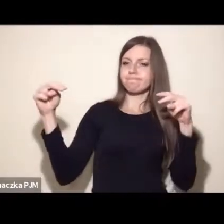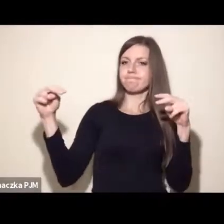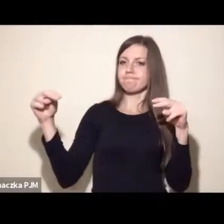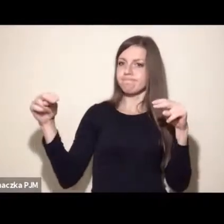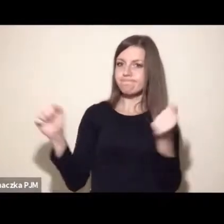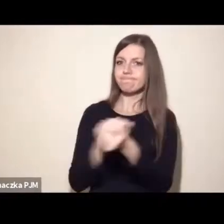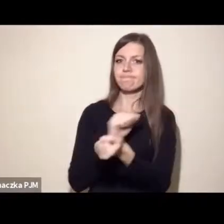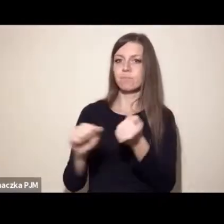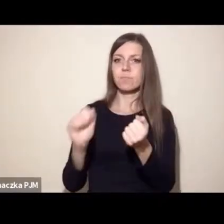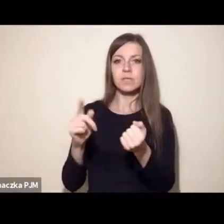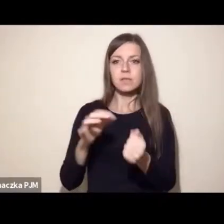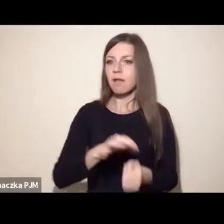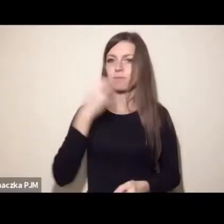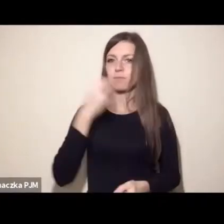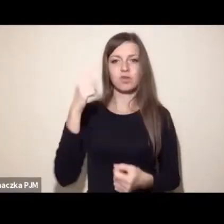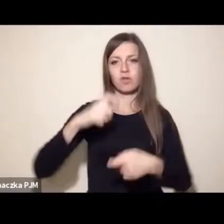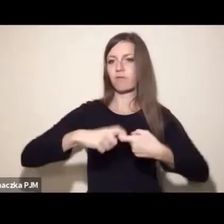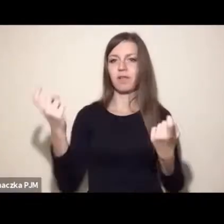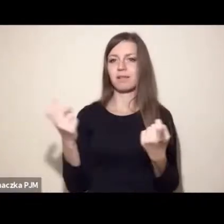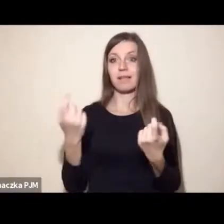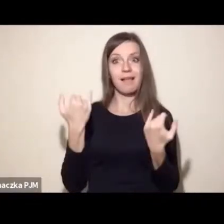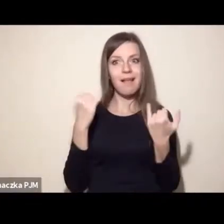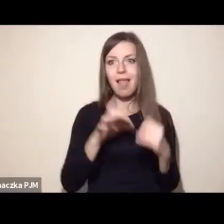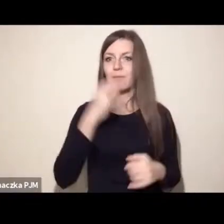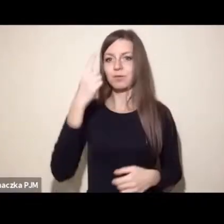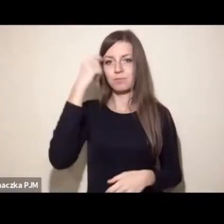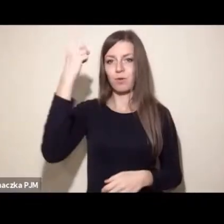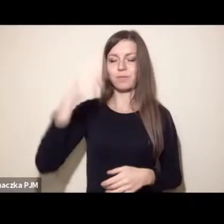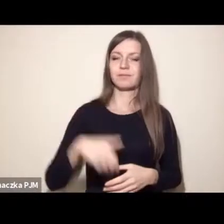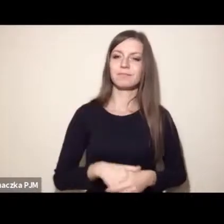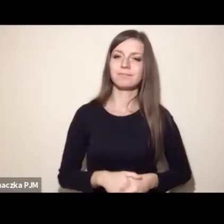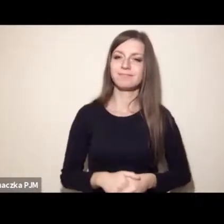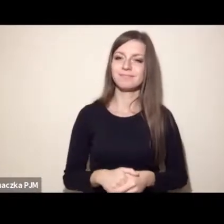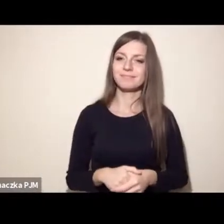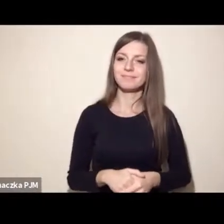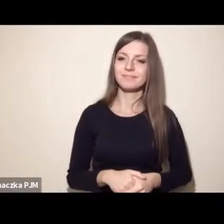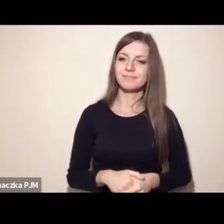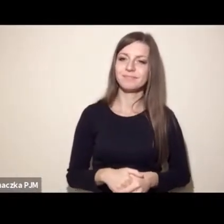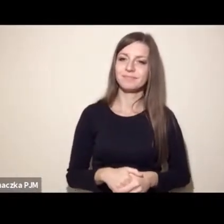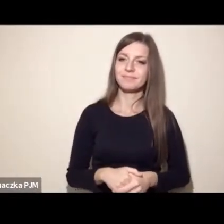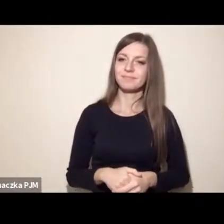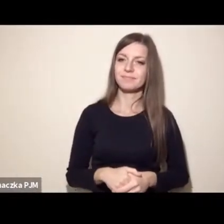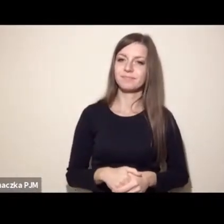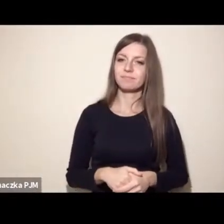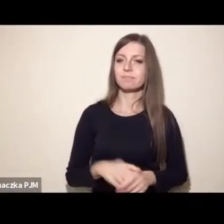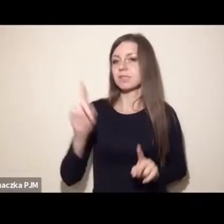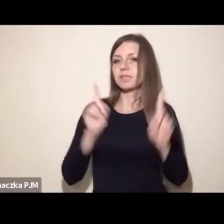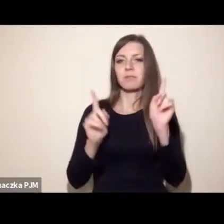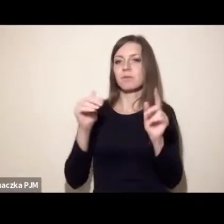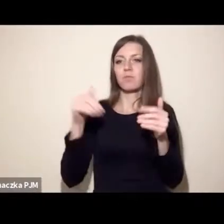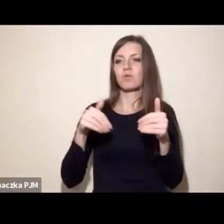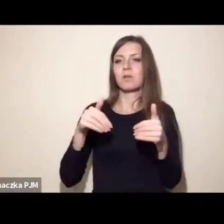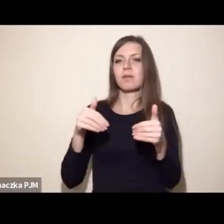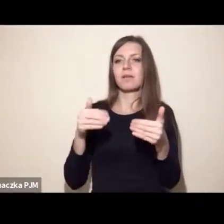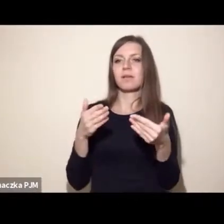jednocześnie w tych działaniach i radykalnych, i nieradykalnych. Czasami może być gdzieś po środku również,